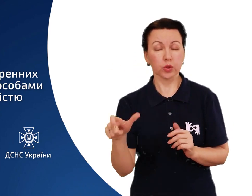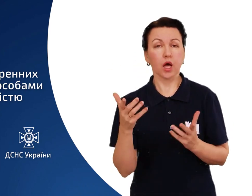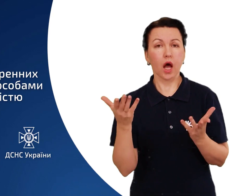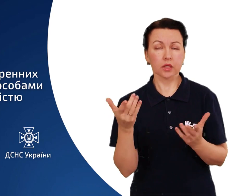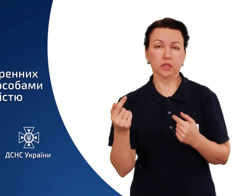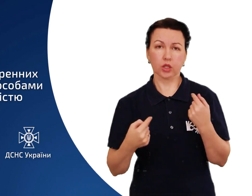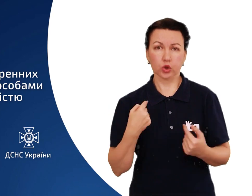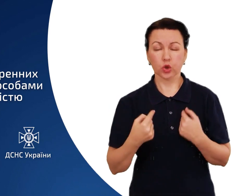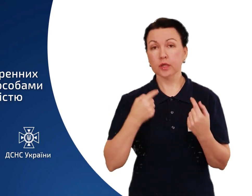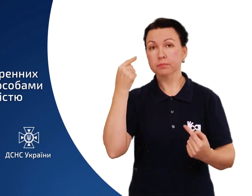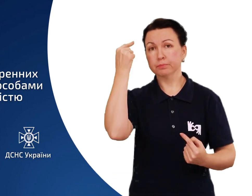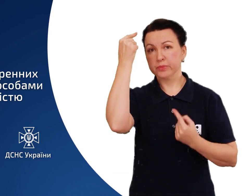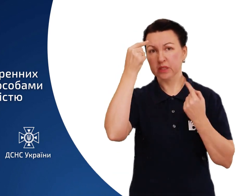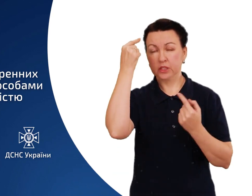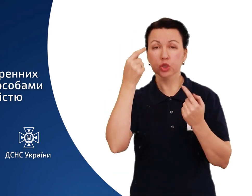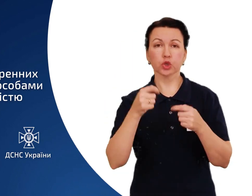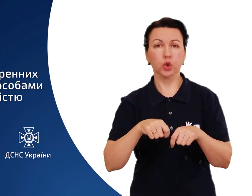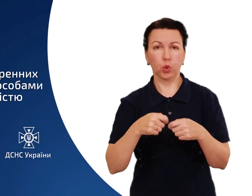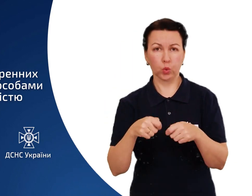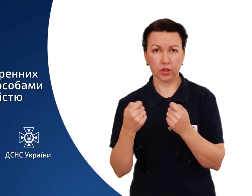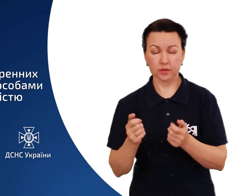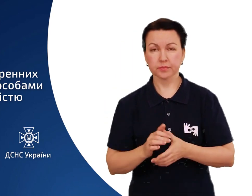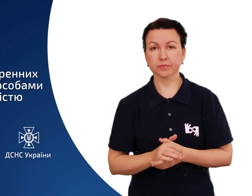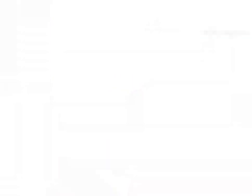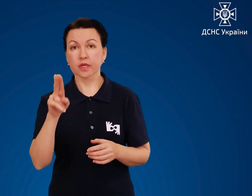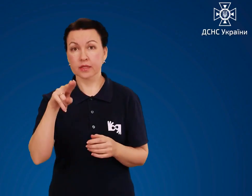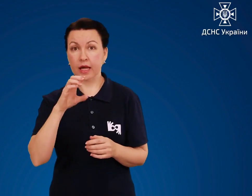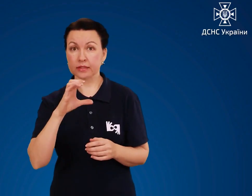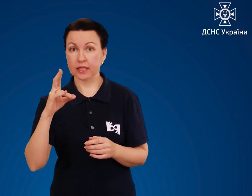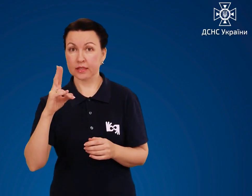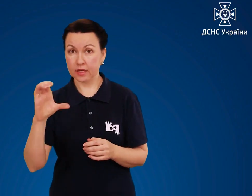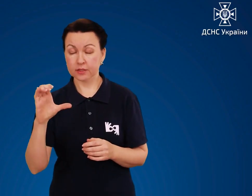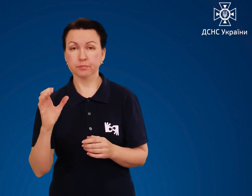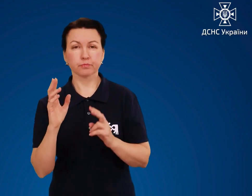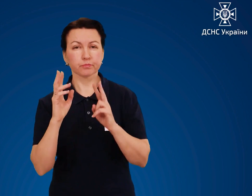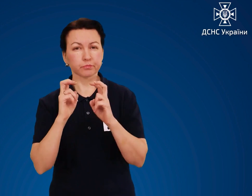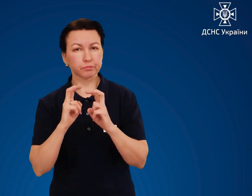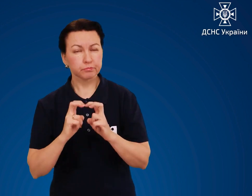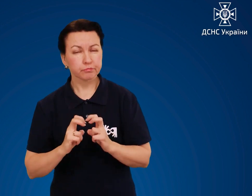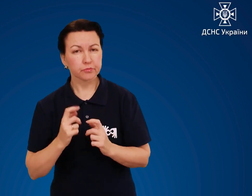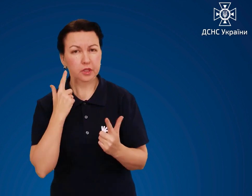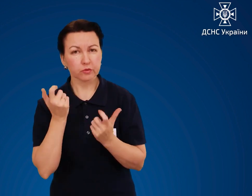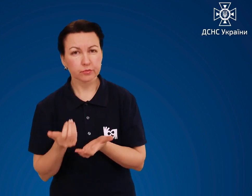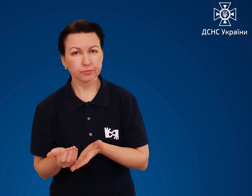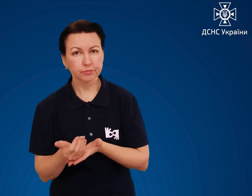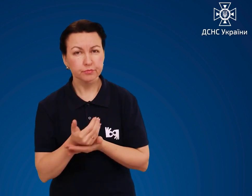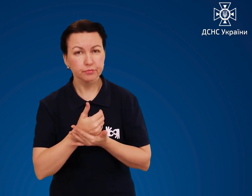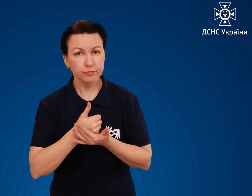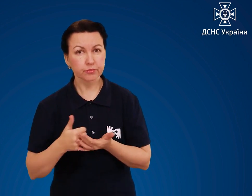страждають на психічні розлади. ДСНС проведено аналіз доступності інформації,